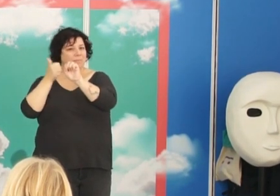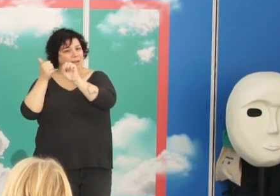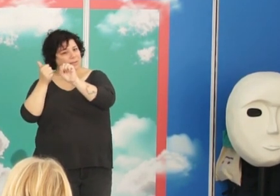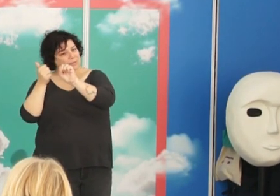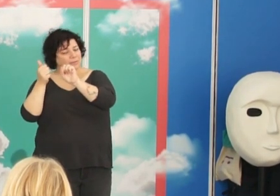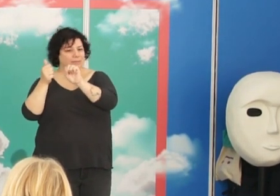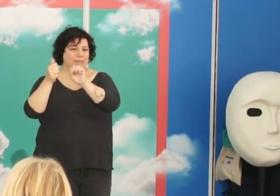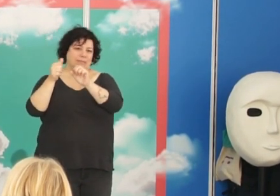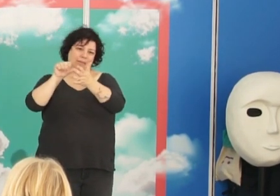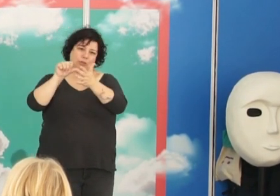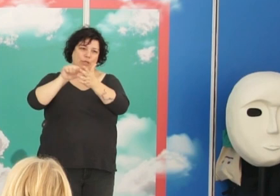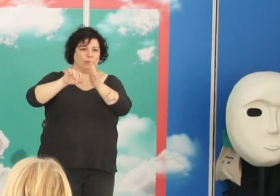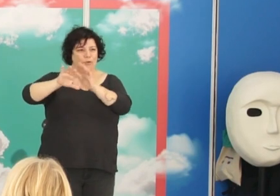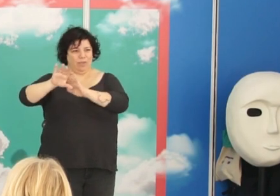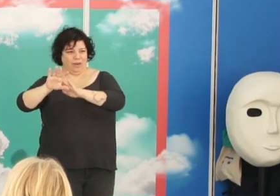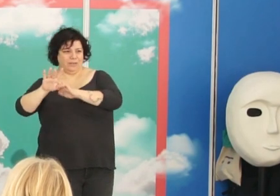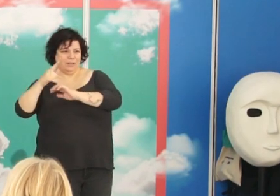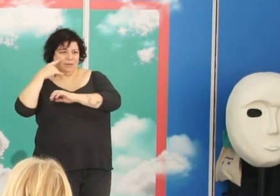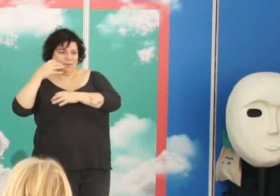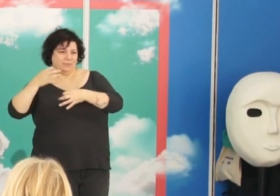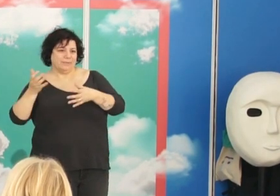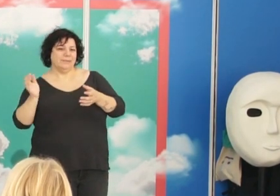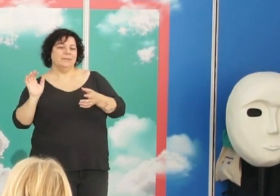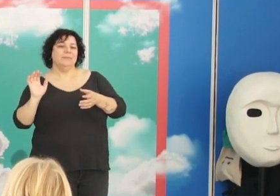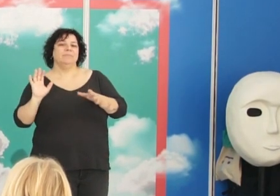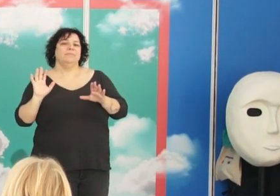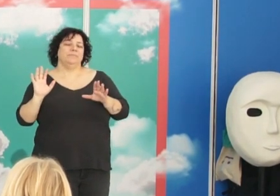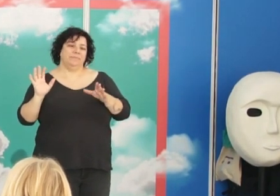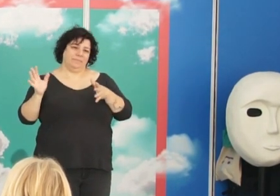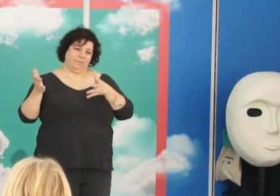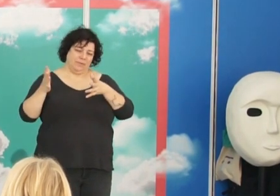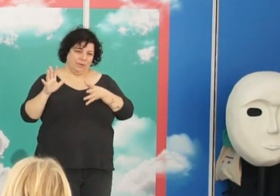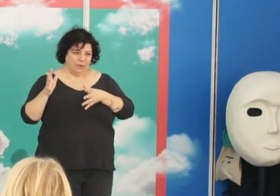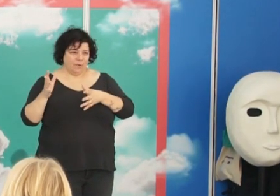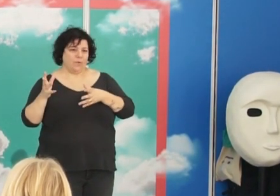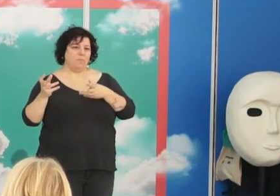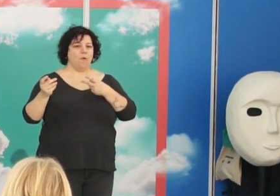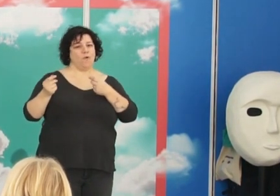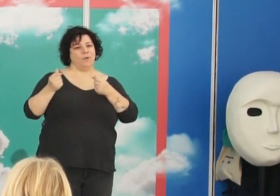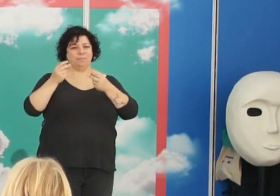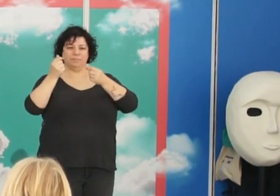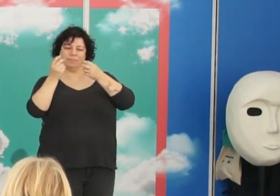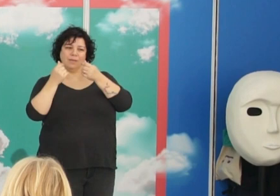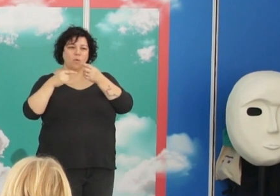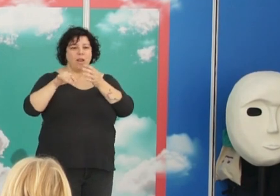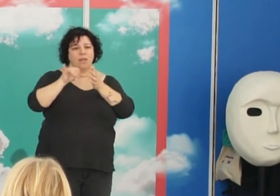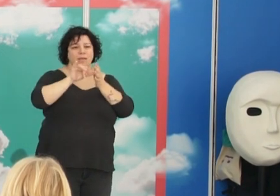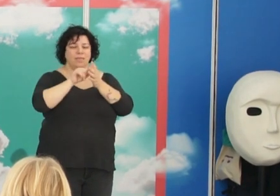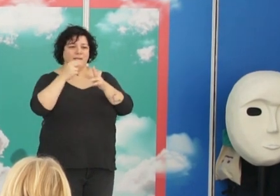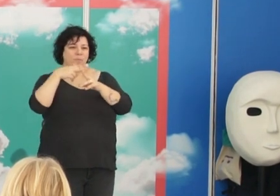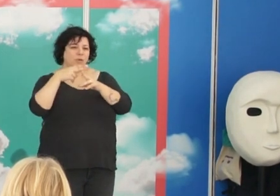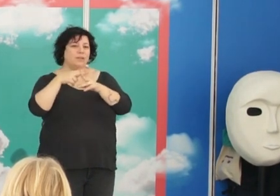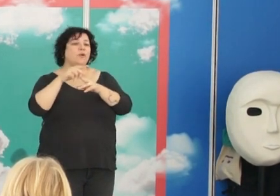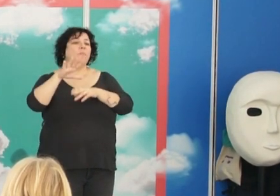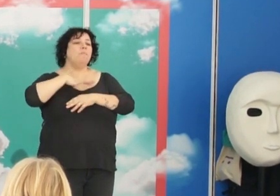centro centro derecha en realidad, pero bueno, había coqueteado con la política, pudo estar